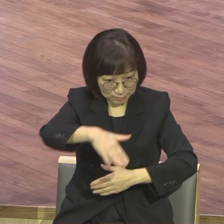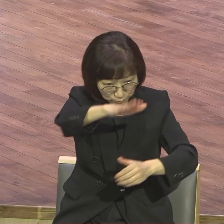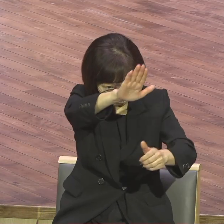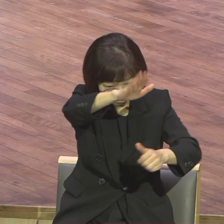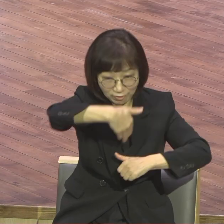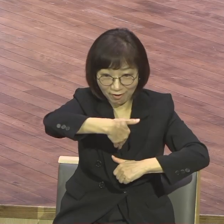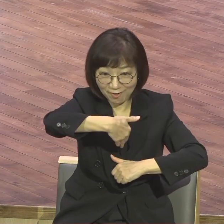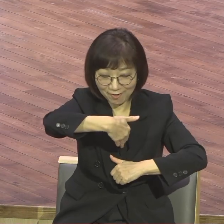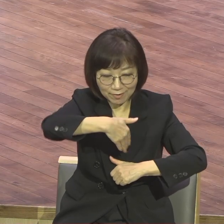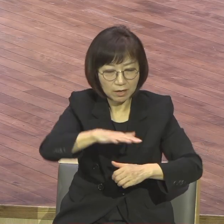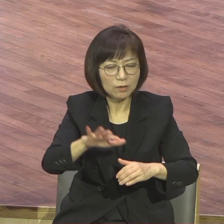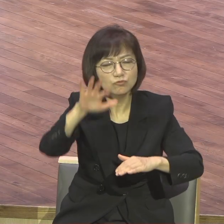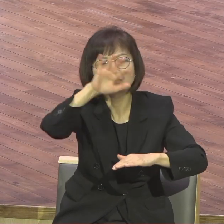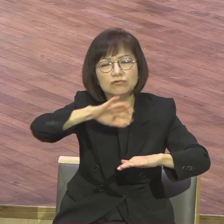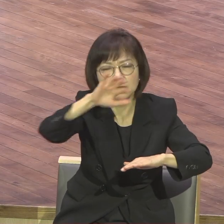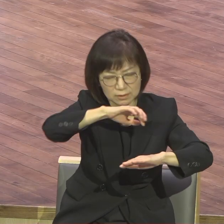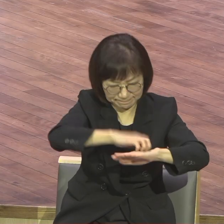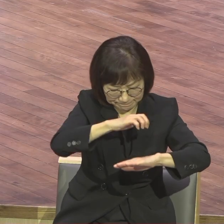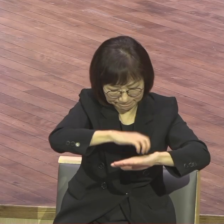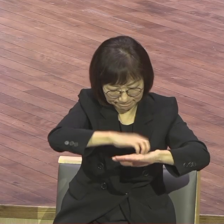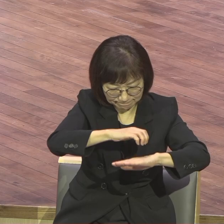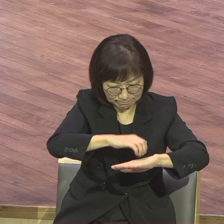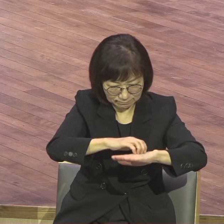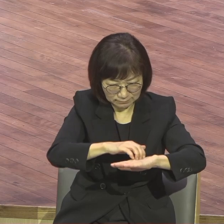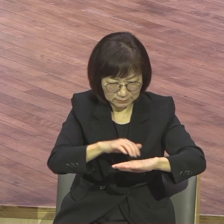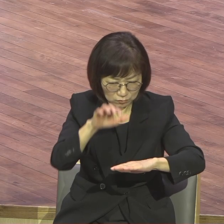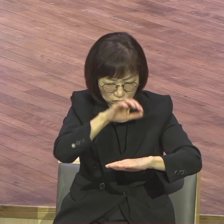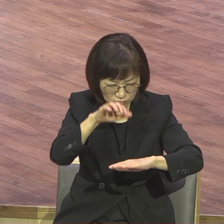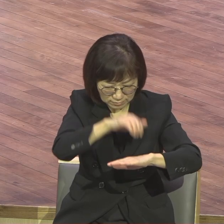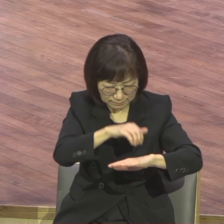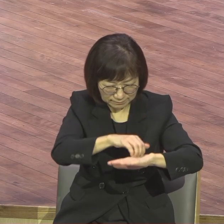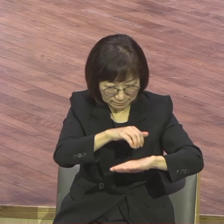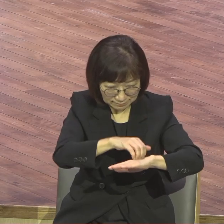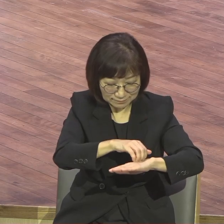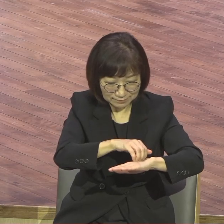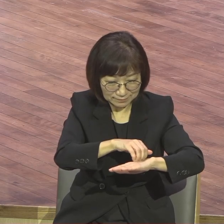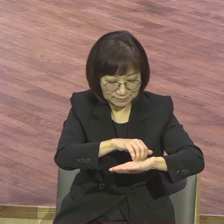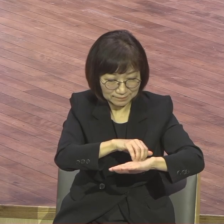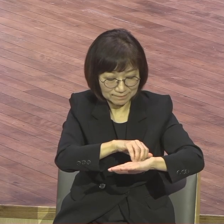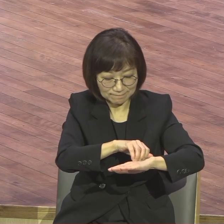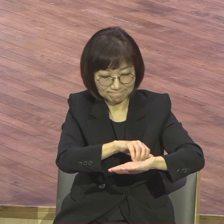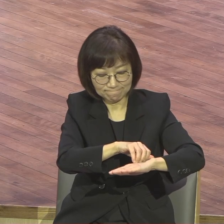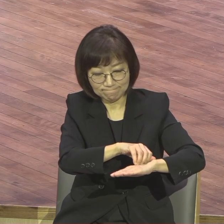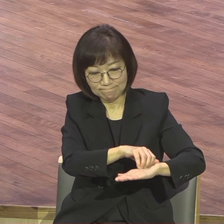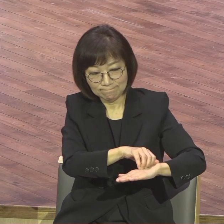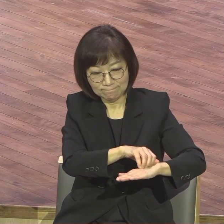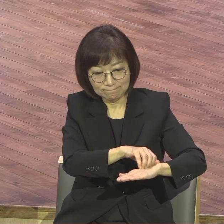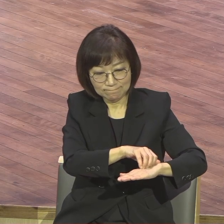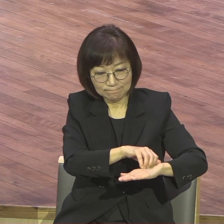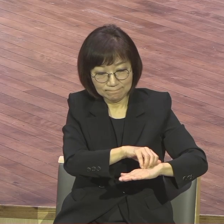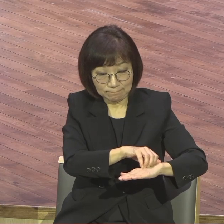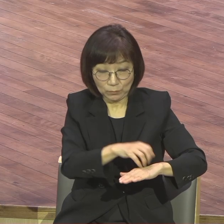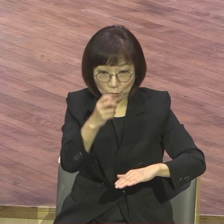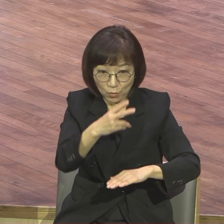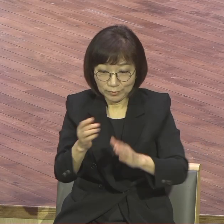부르시고 부르시고 부르셔서 훈련시키시고 자기와 함께 있게 하시고